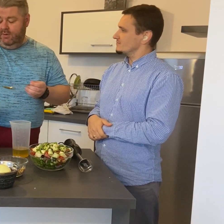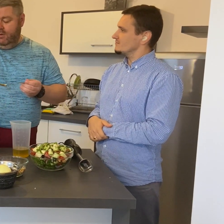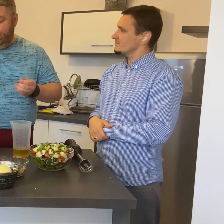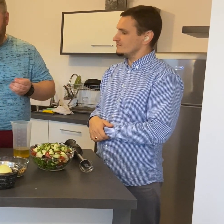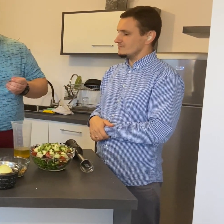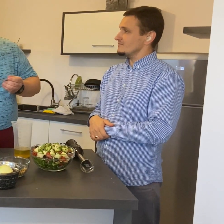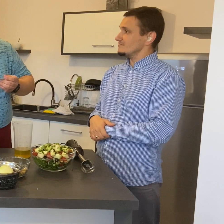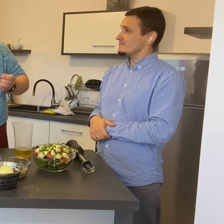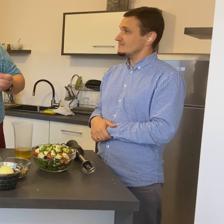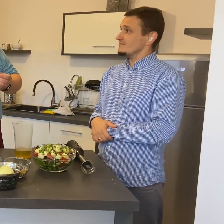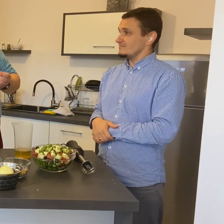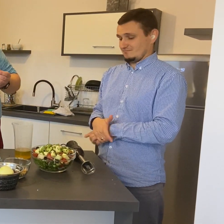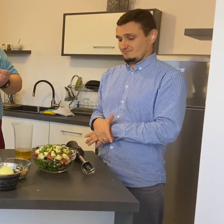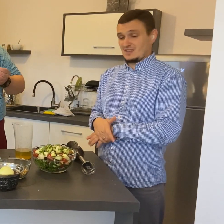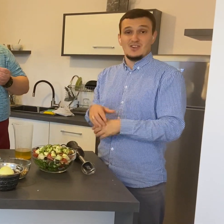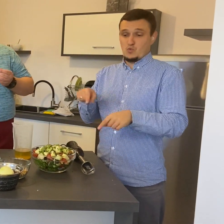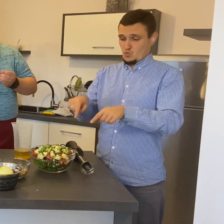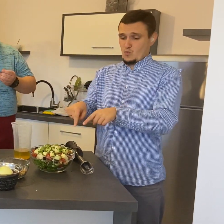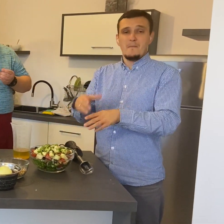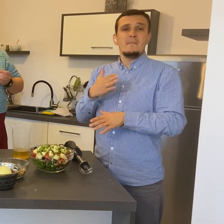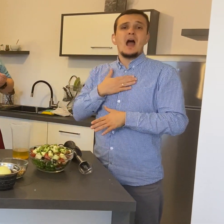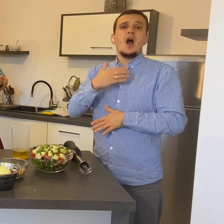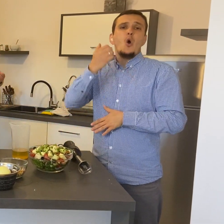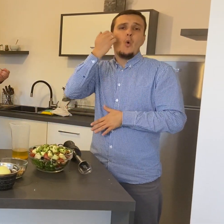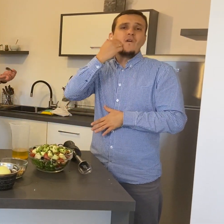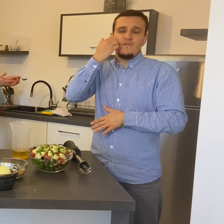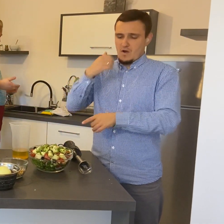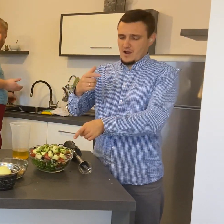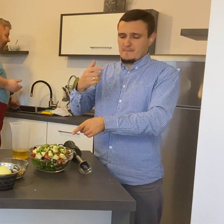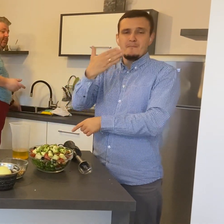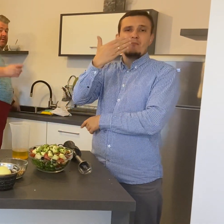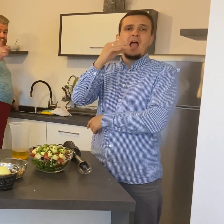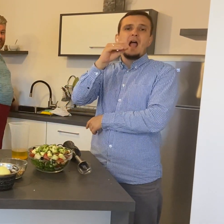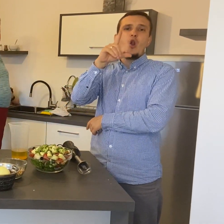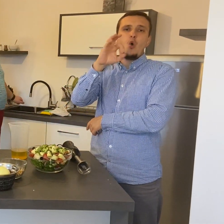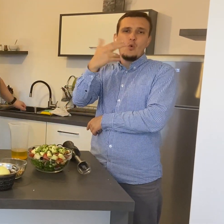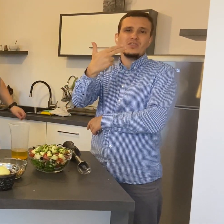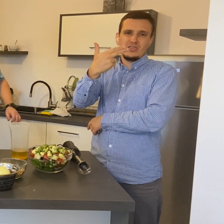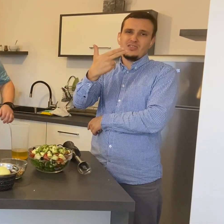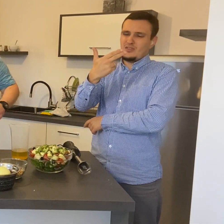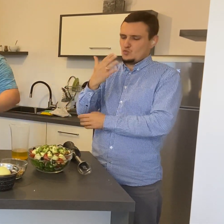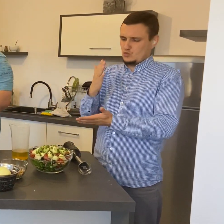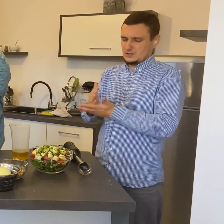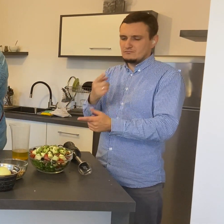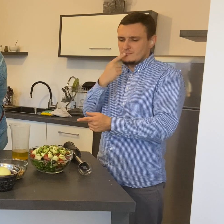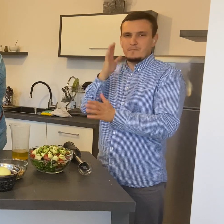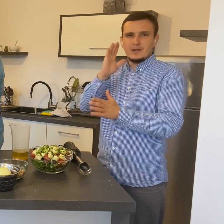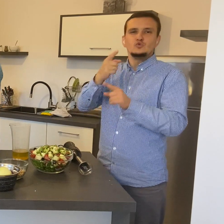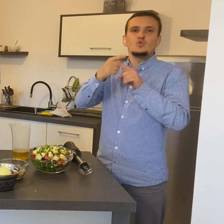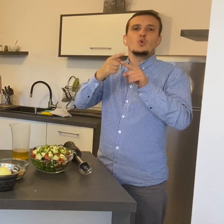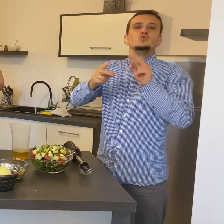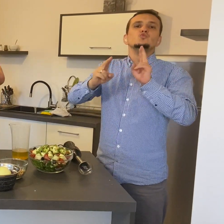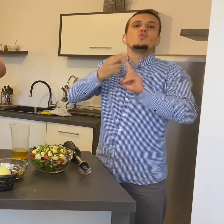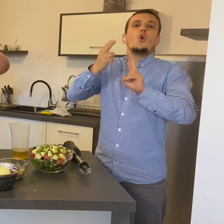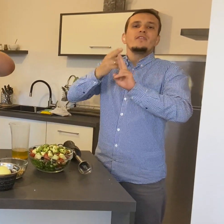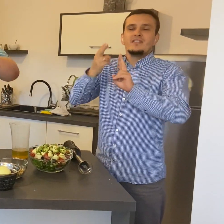Mamy tutaj melona, więc ten dodatek miodu będzie naprawdę tajnym rozwiązaniem. Musztarda